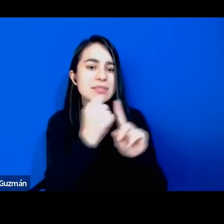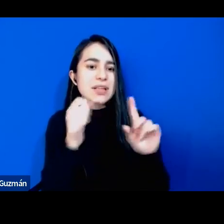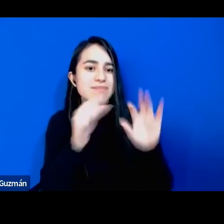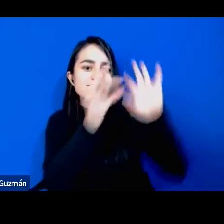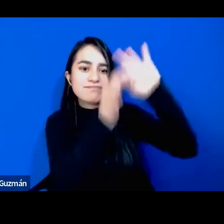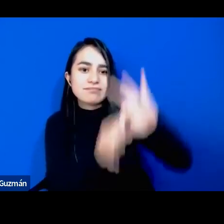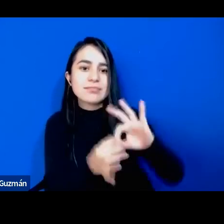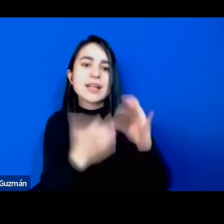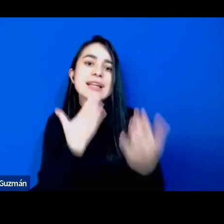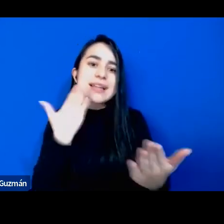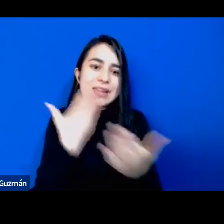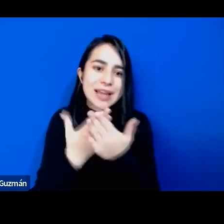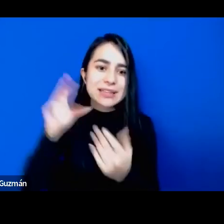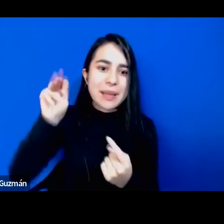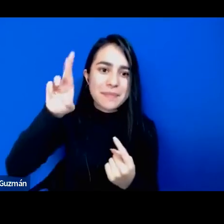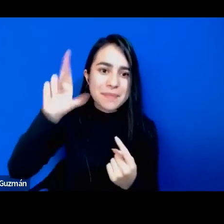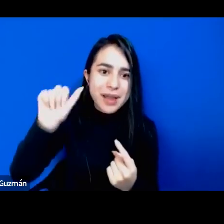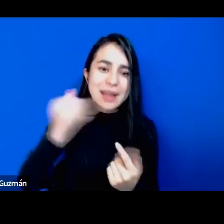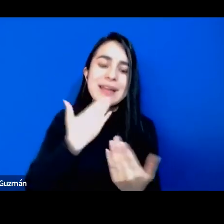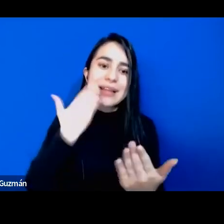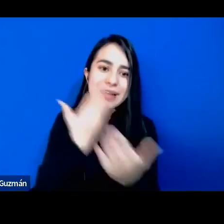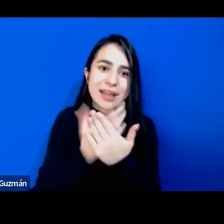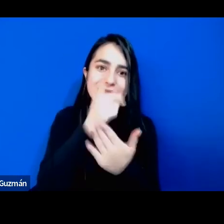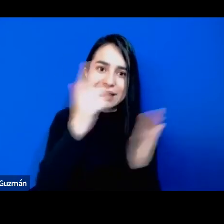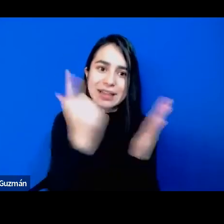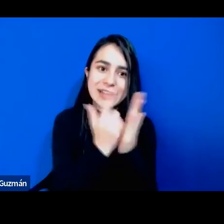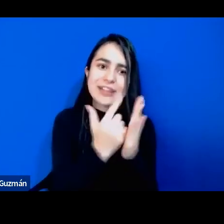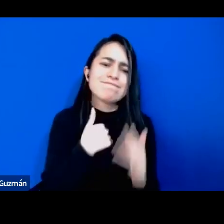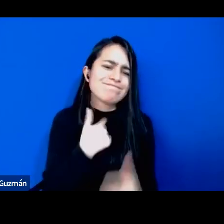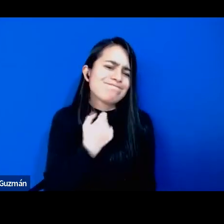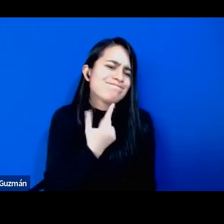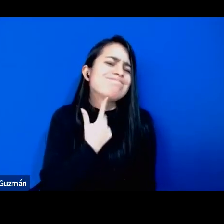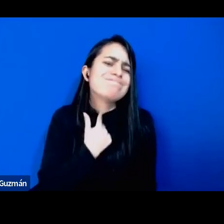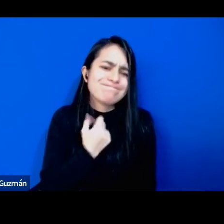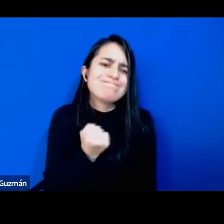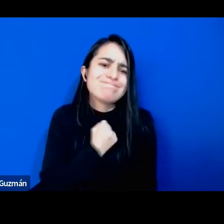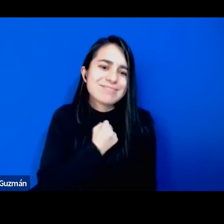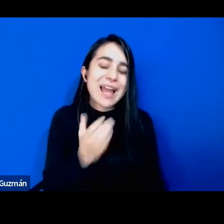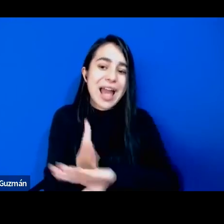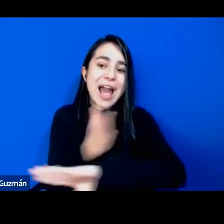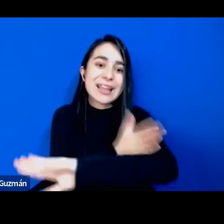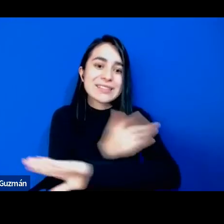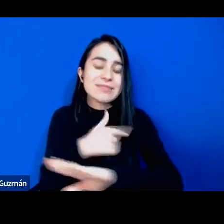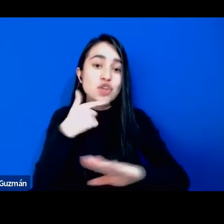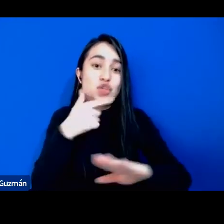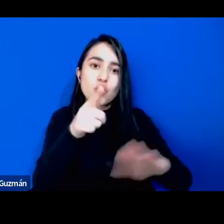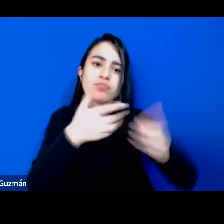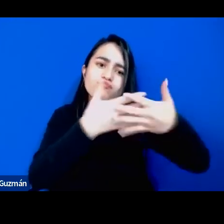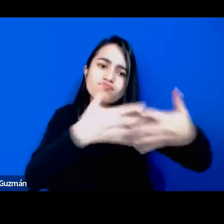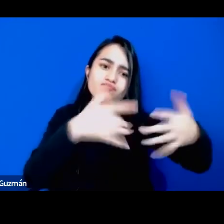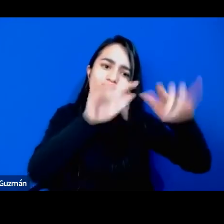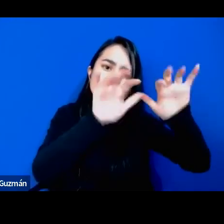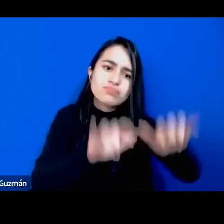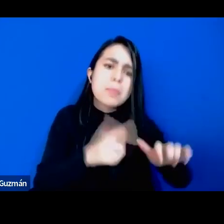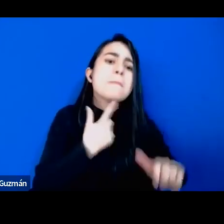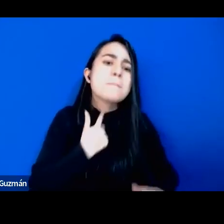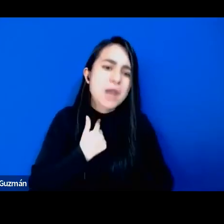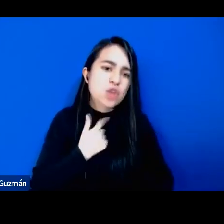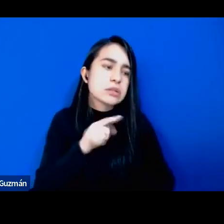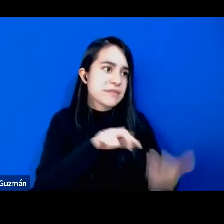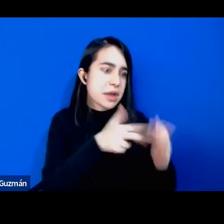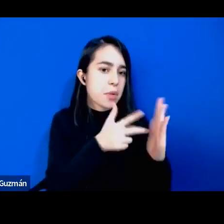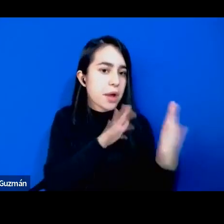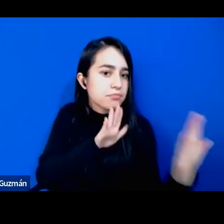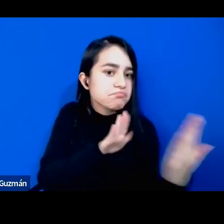muchas gracias, Mara, por tu libro. Me encantó. Yo te dije tu forma de escribir. Me gusta mucho. Me acerca mucho.